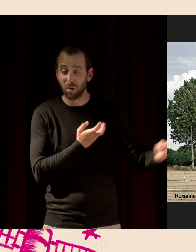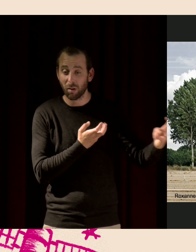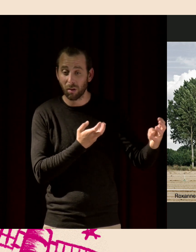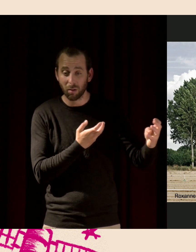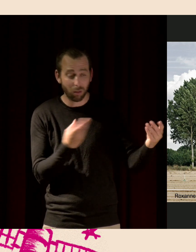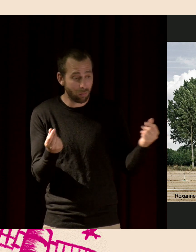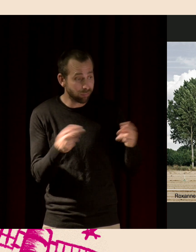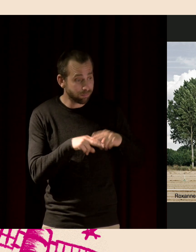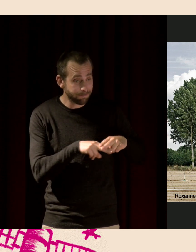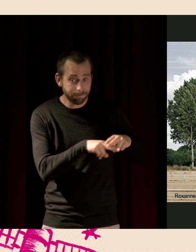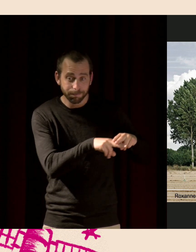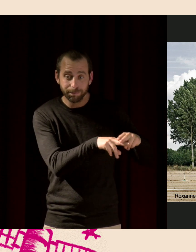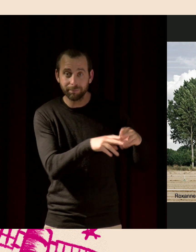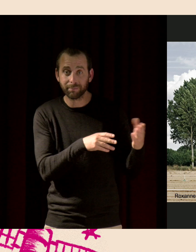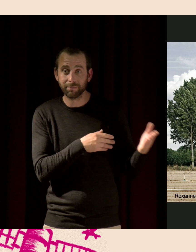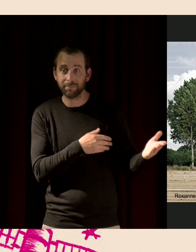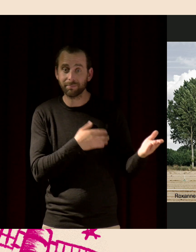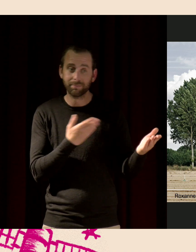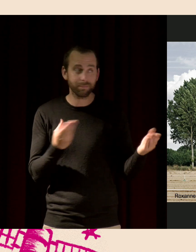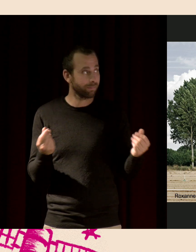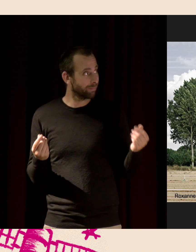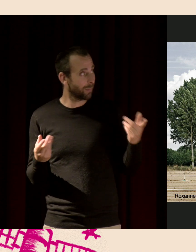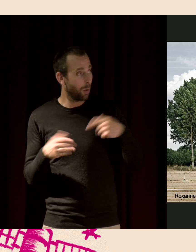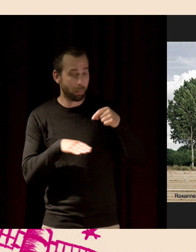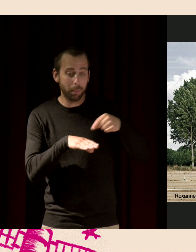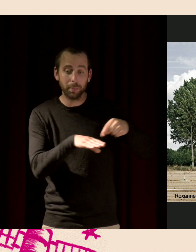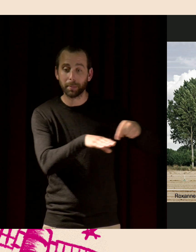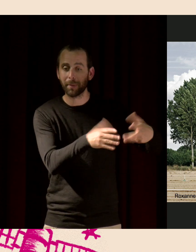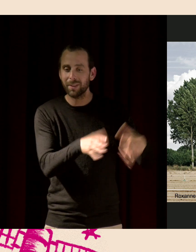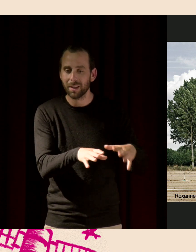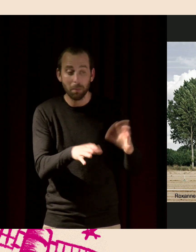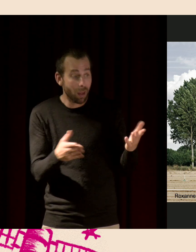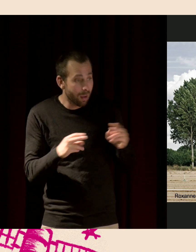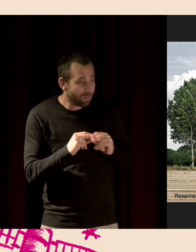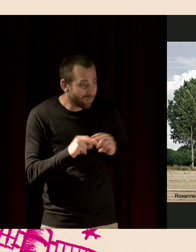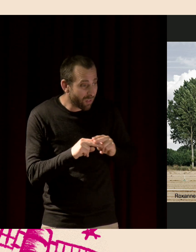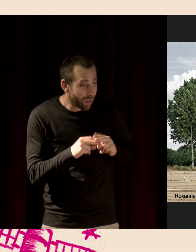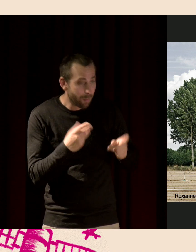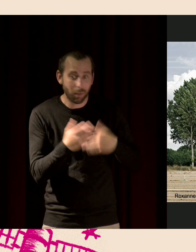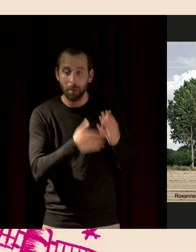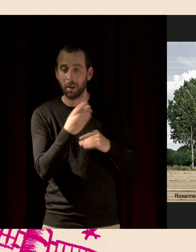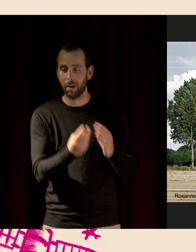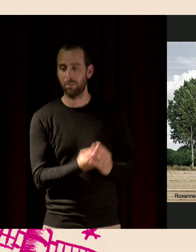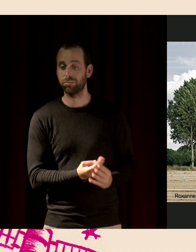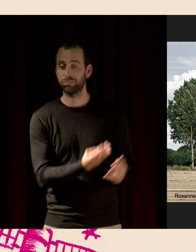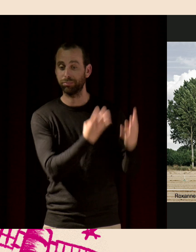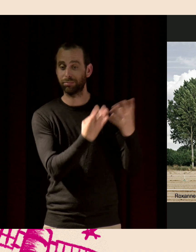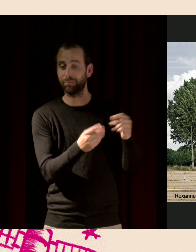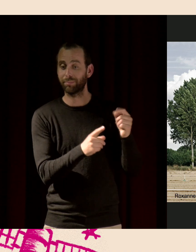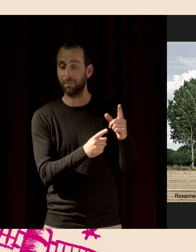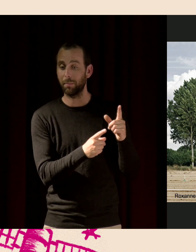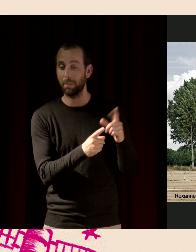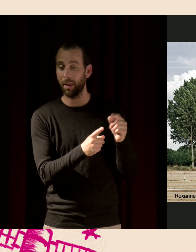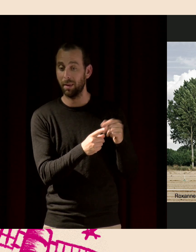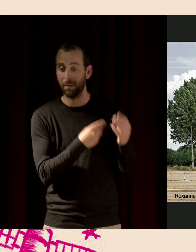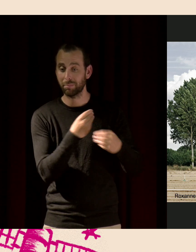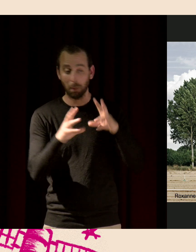effet, ça doit être... Après avoir été semé, il n a rien. Mais après, il y aura quoi ? Il y aura du blé, y aura du maïs. Ça ne